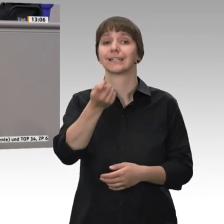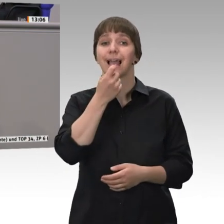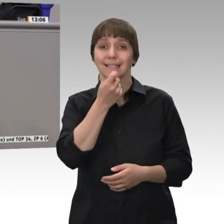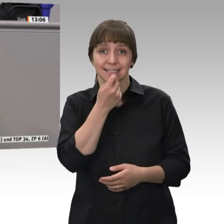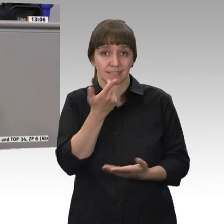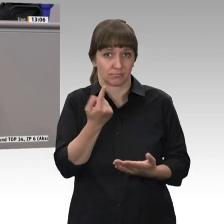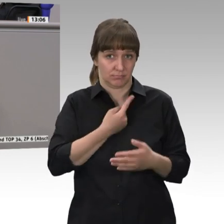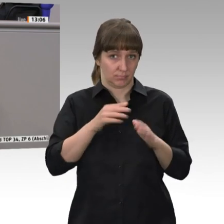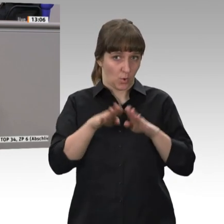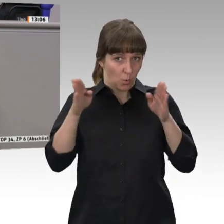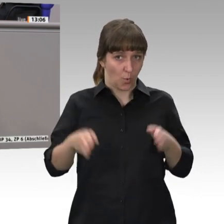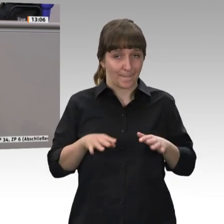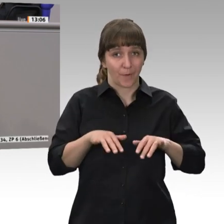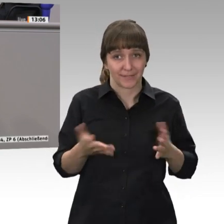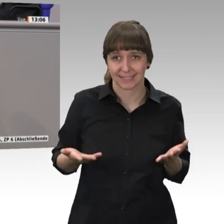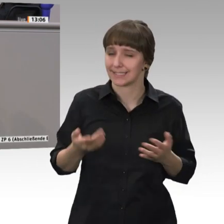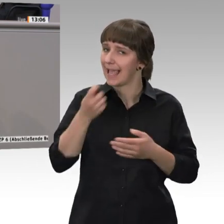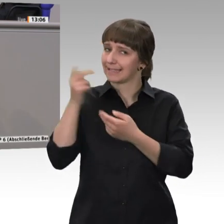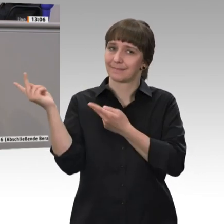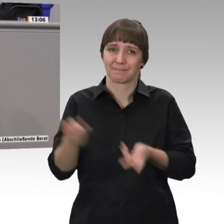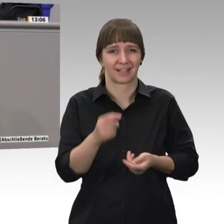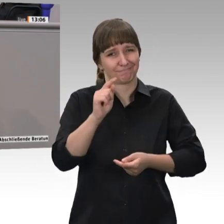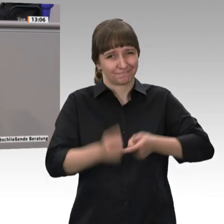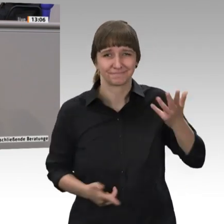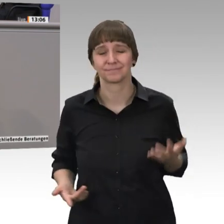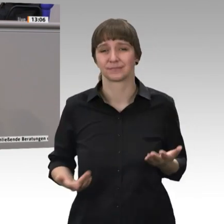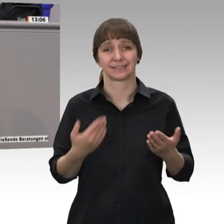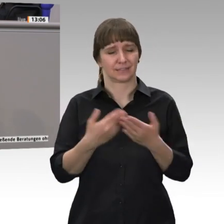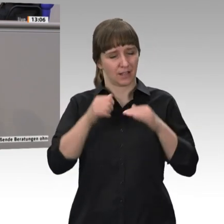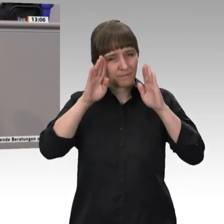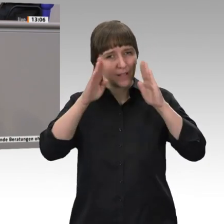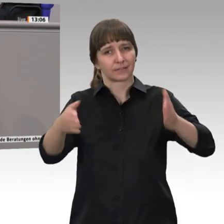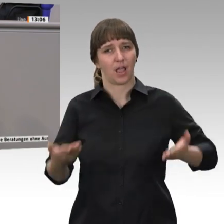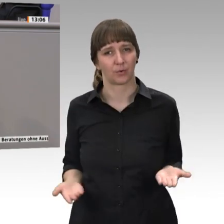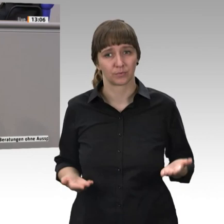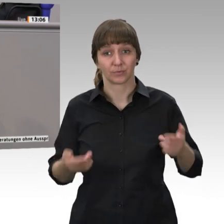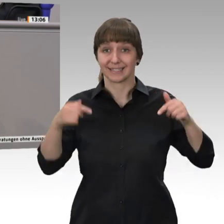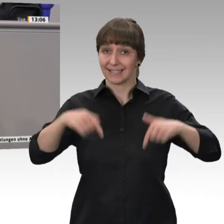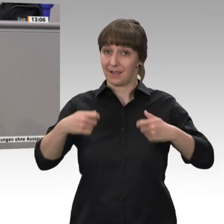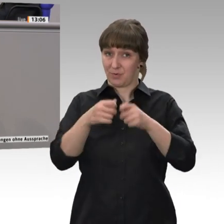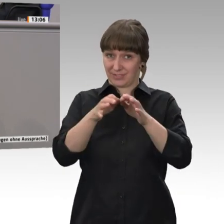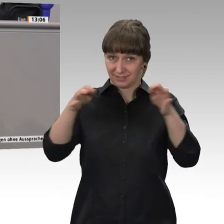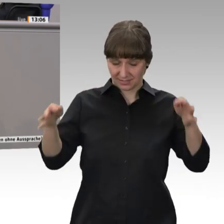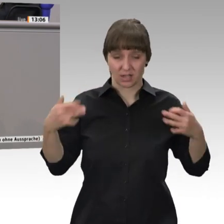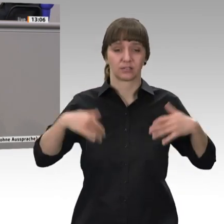arbeite. Ich kann mich darauf verlassen, dass hier im Bundestag die Räume sauber gemacht sind. Wir alle